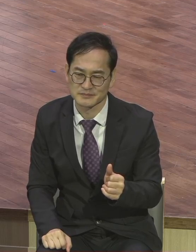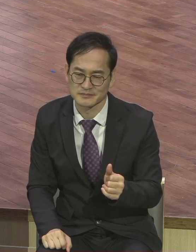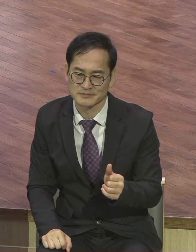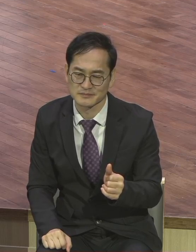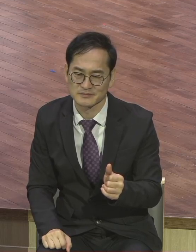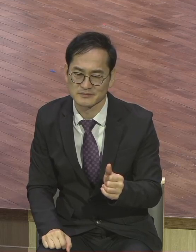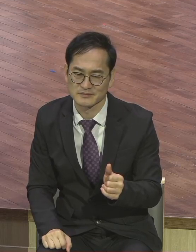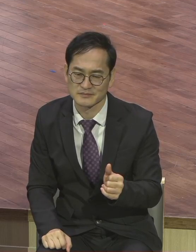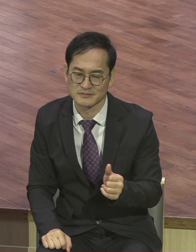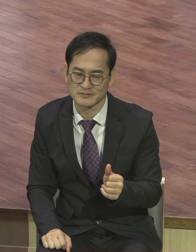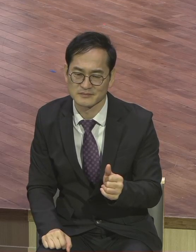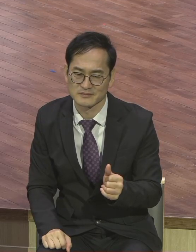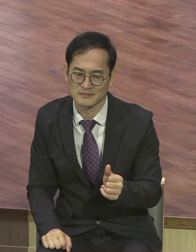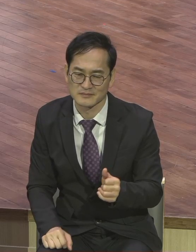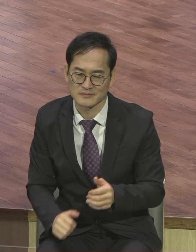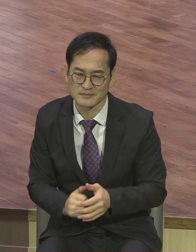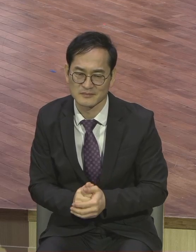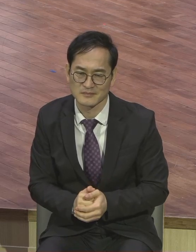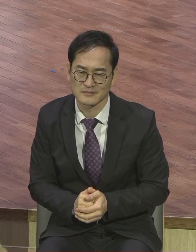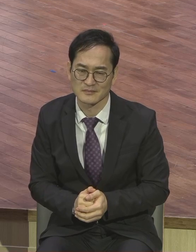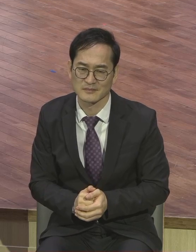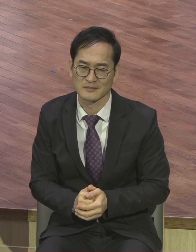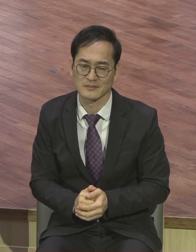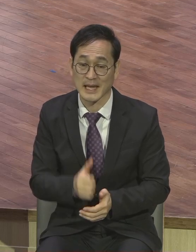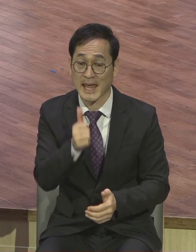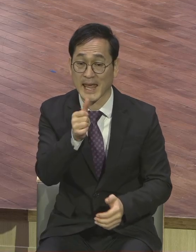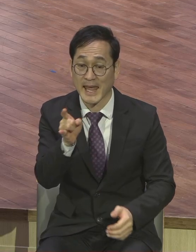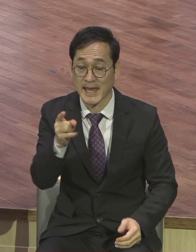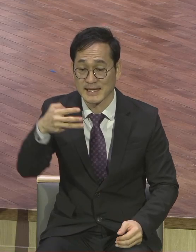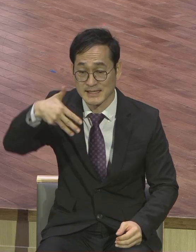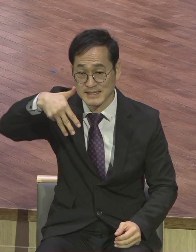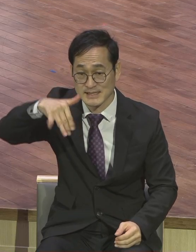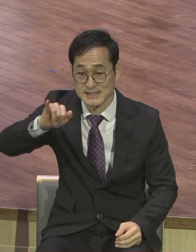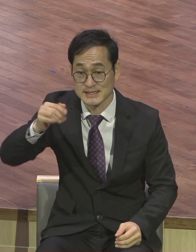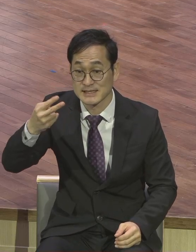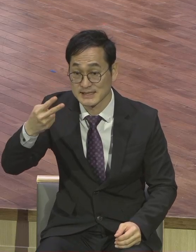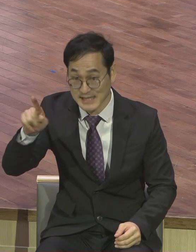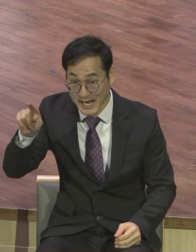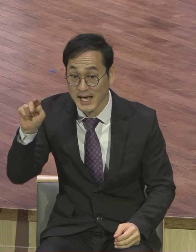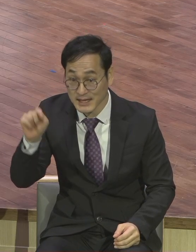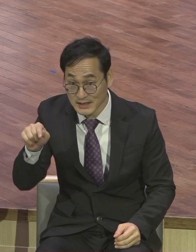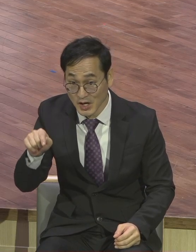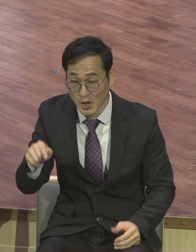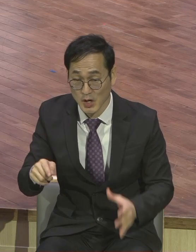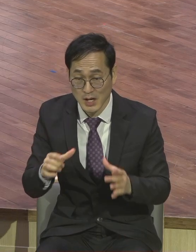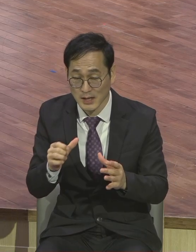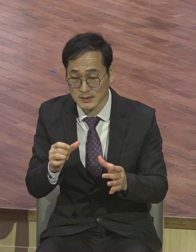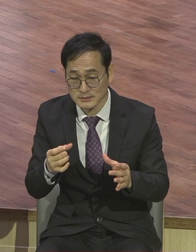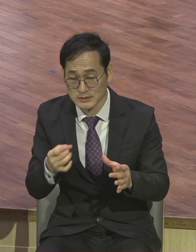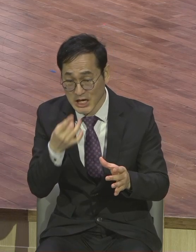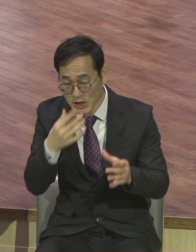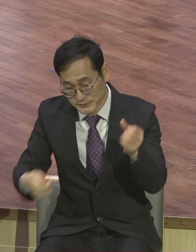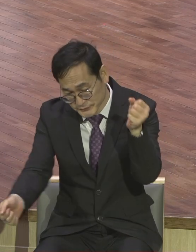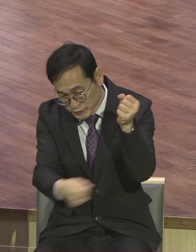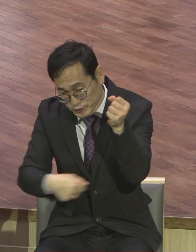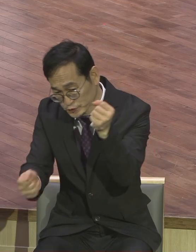해치지 않은 데서 모은다 이 말은요 추수할 때 곡식을 마당에 다 늘어놓고